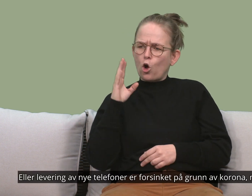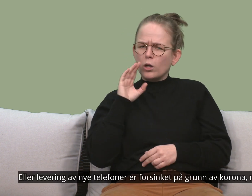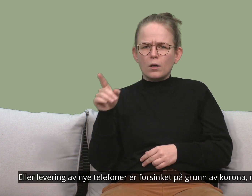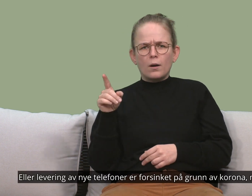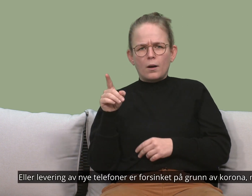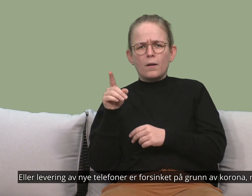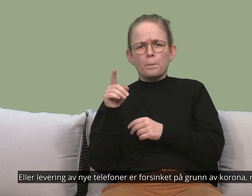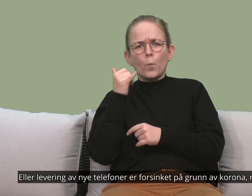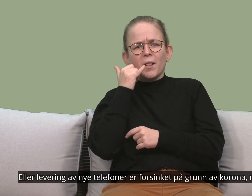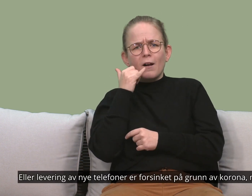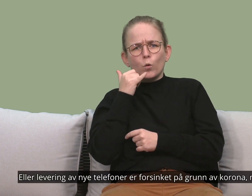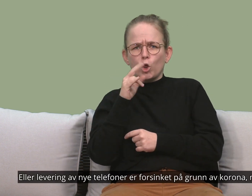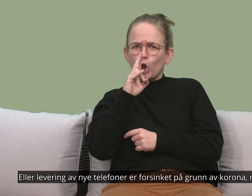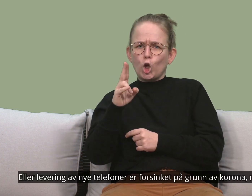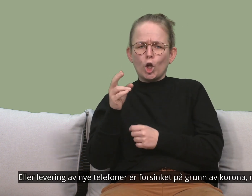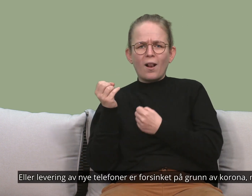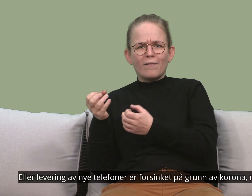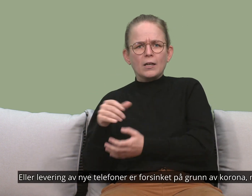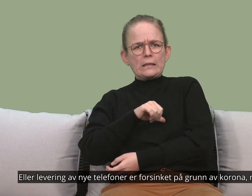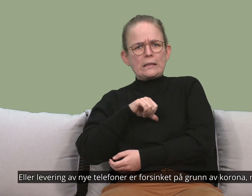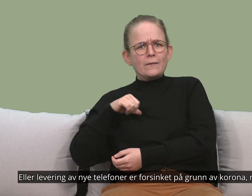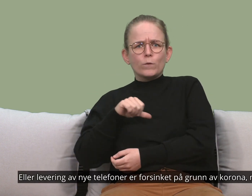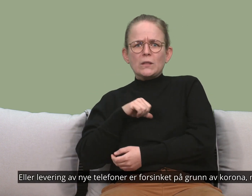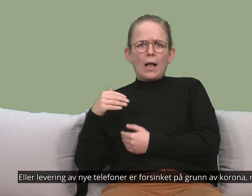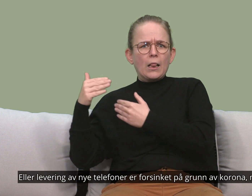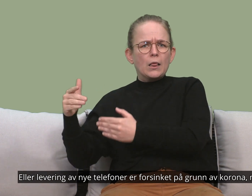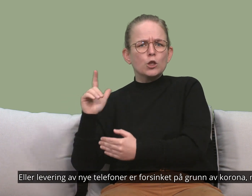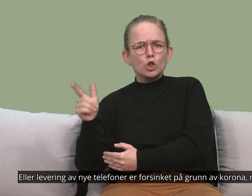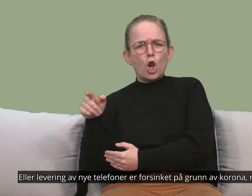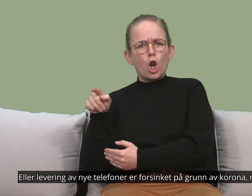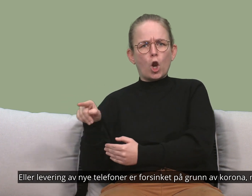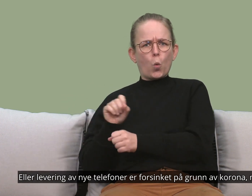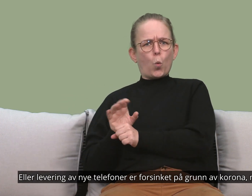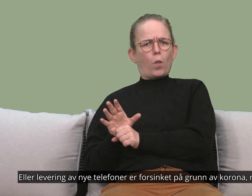Eller levering av nye telefoner som er forsinket på grunn av korona. Men hvorfor?